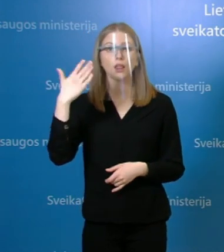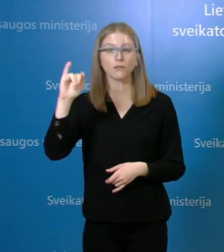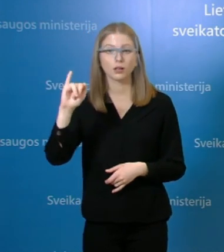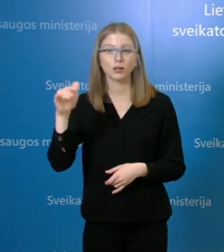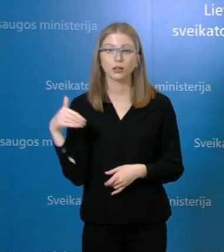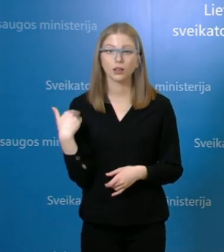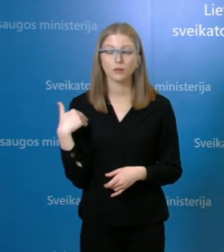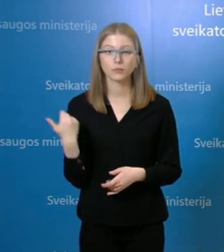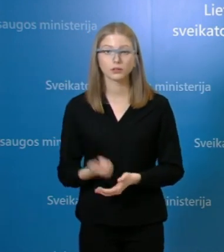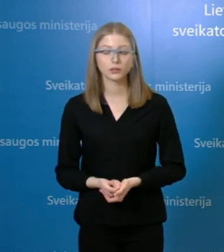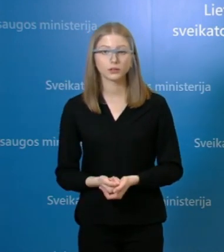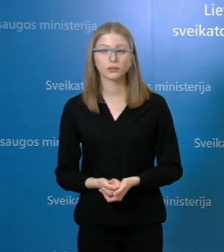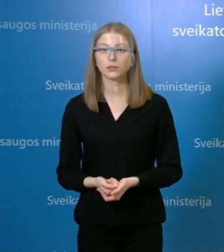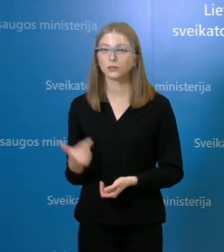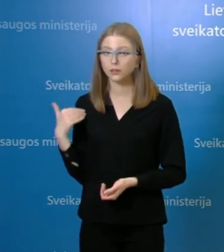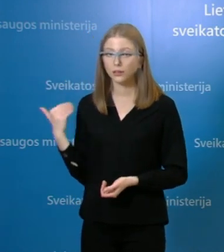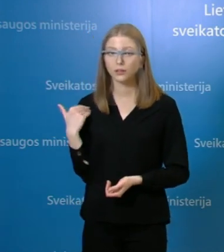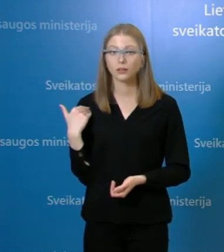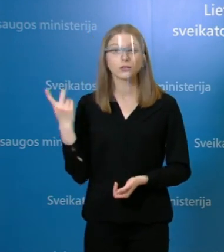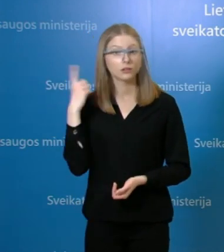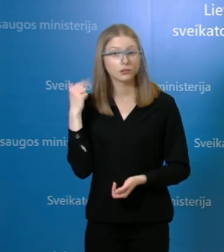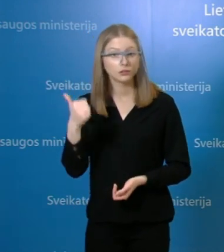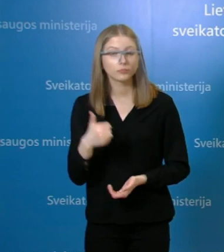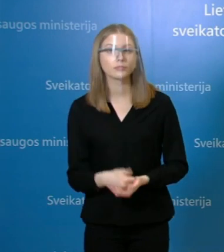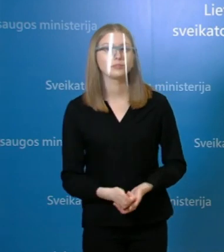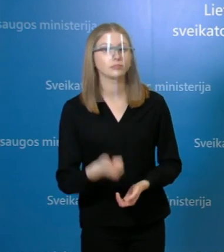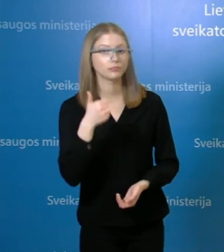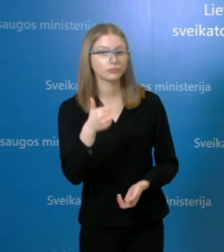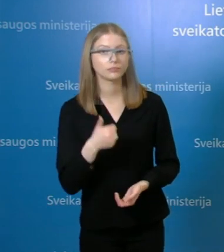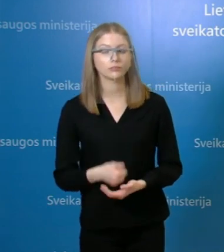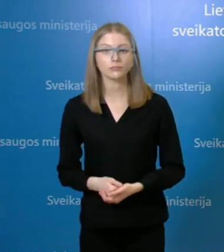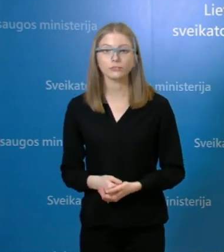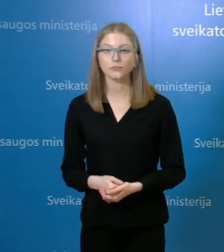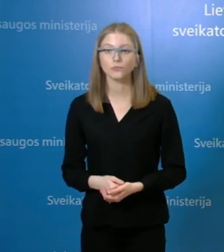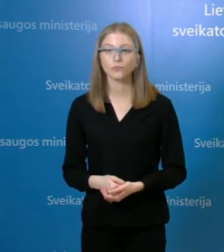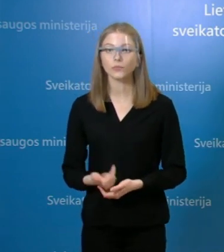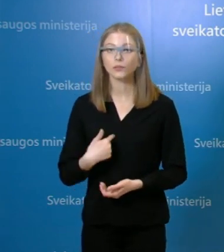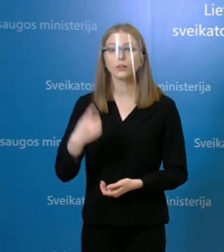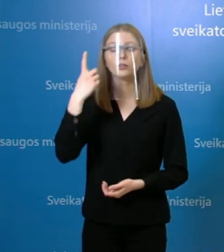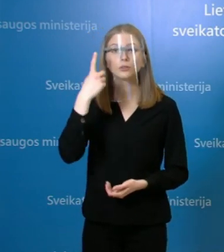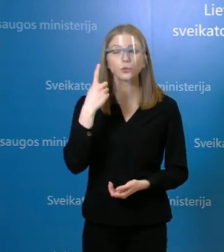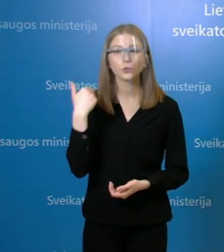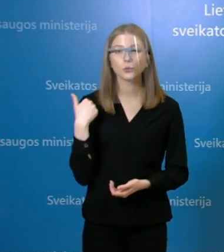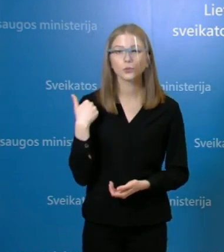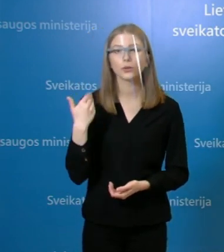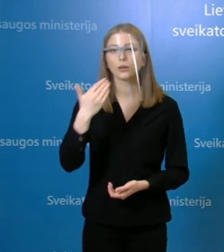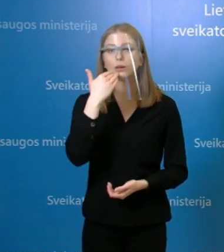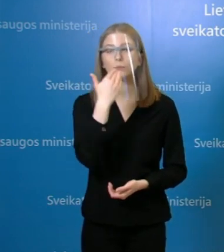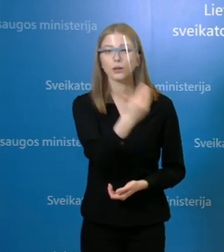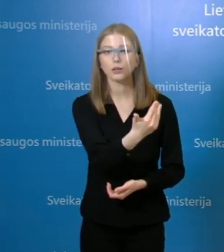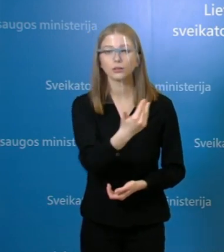Sveiki, žiedunė. Sveiki, gerai mane girdite. Puikiai. Aš dar ginretos norėčiau paklausti, taip